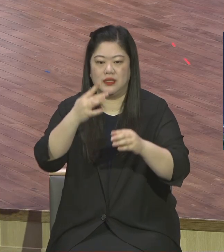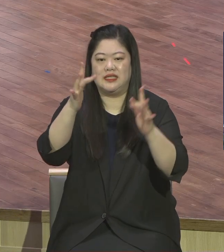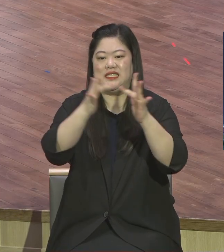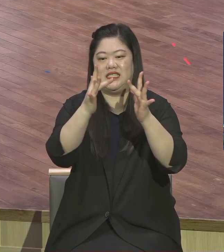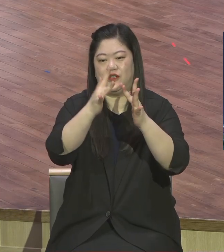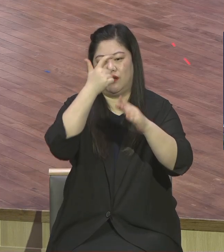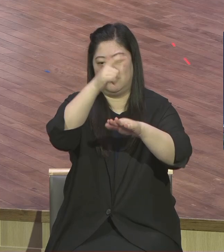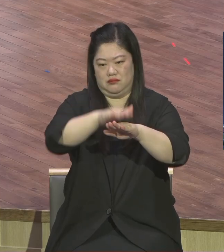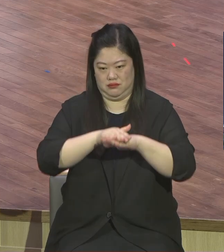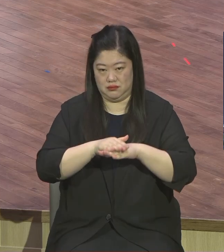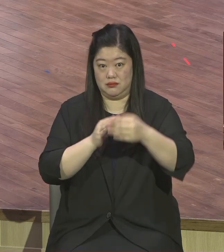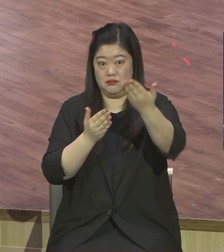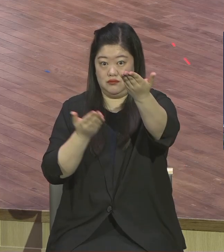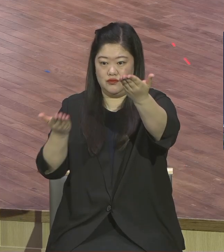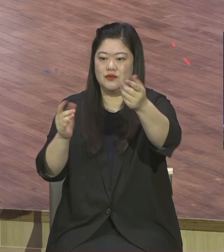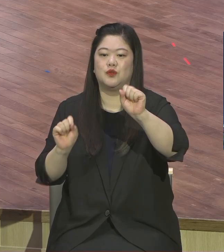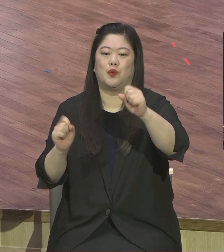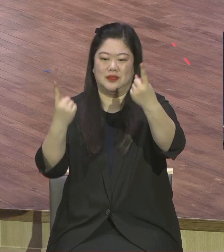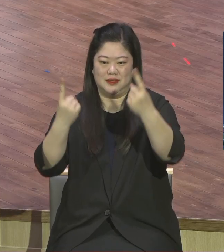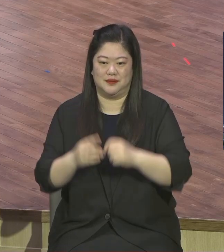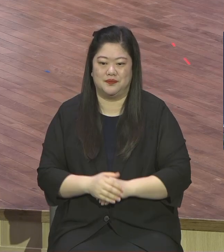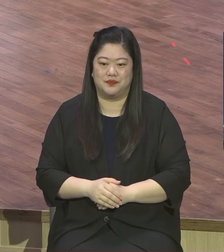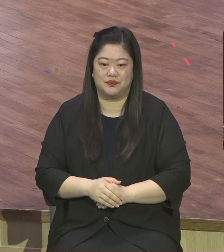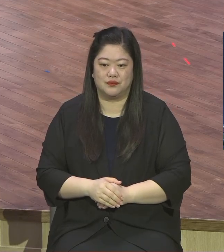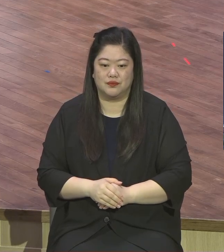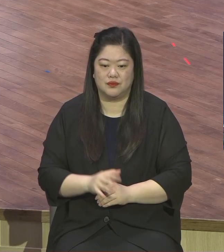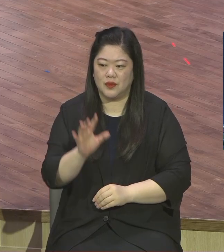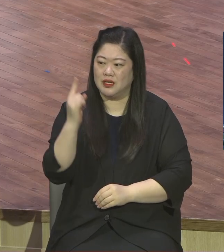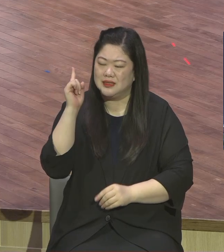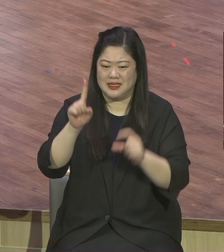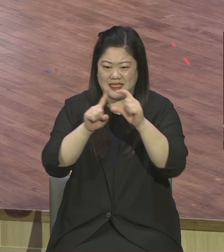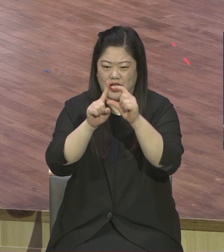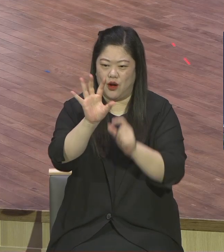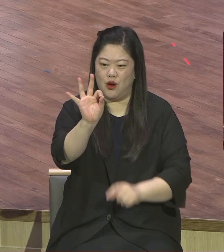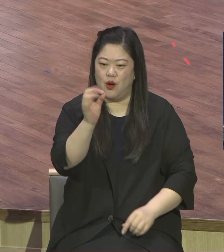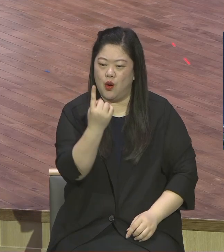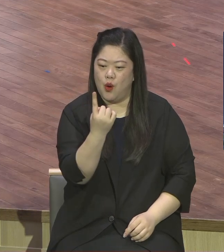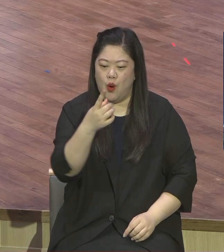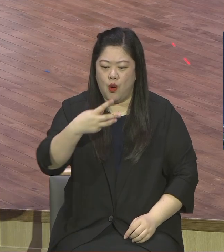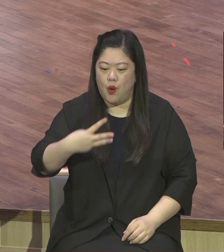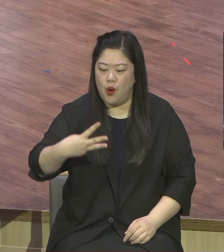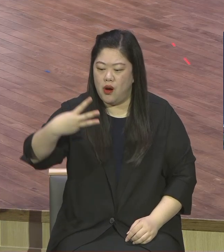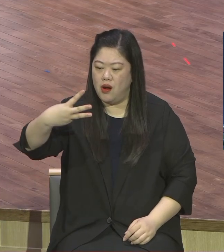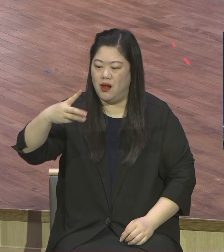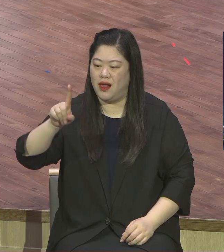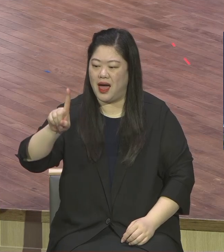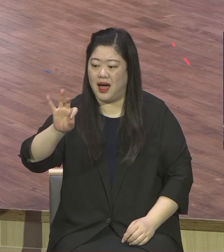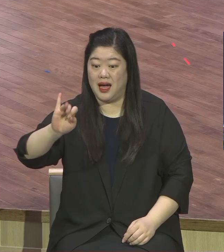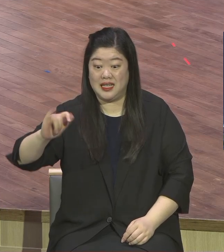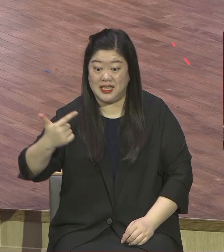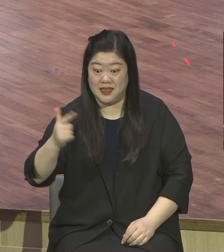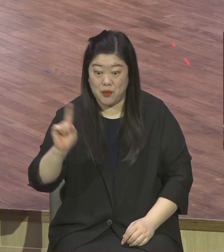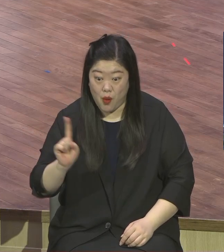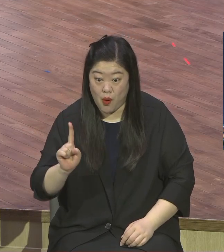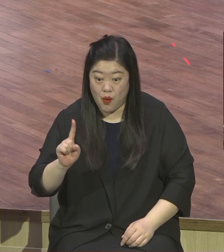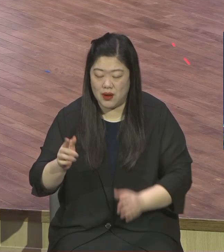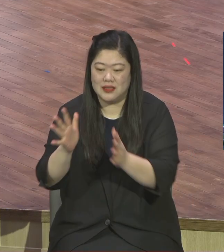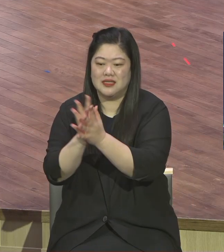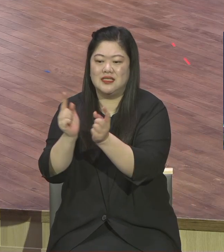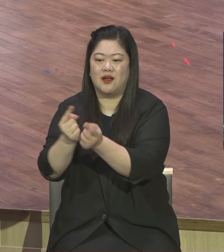온라인을 말하는데 현장 예배와 또 오지 못하니까 올